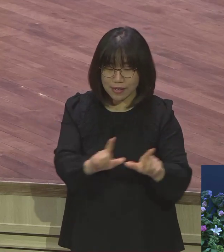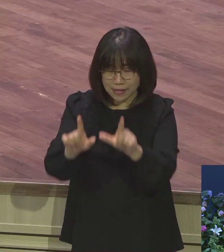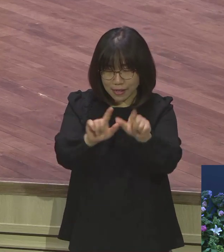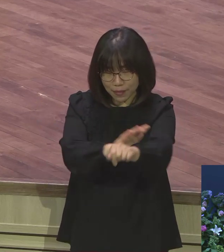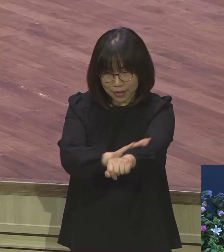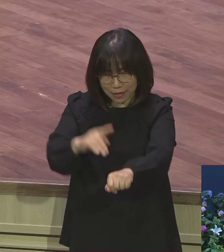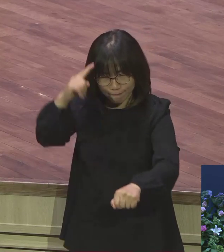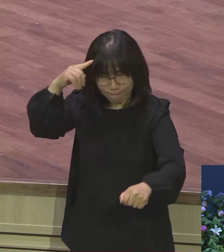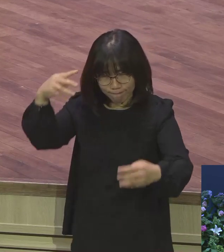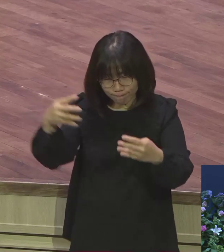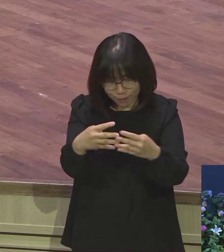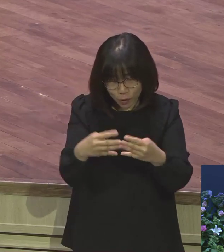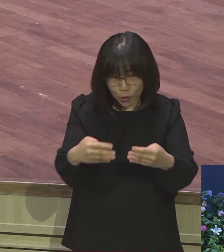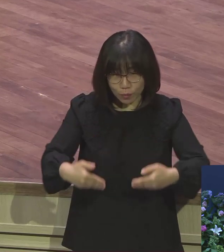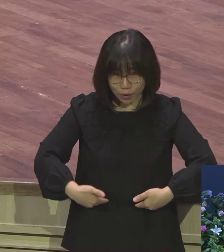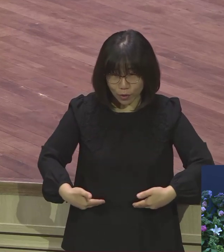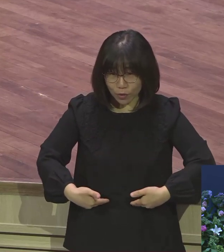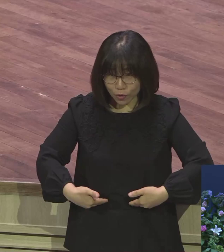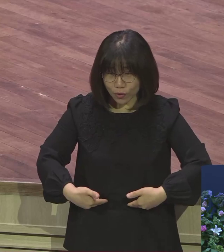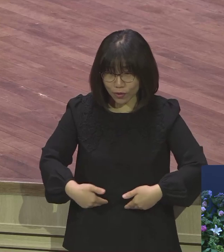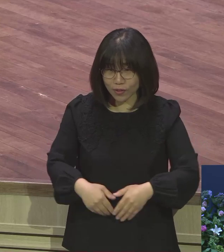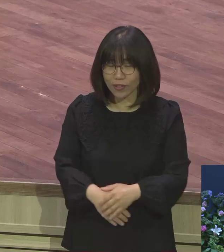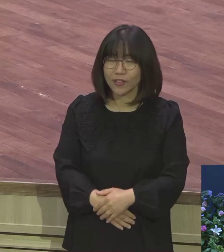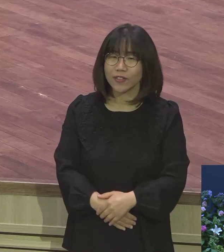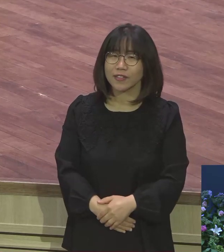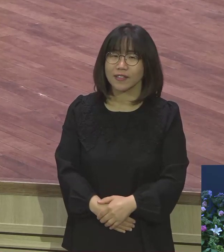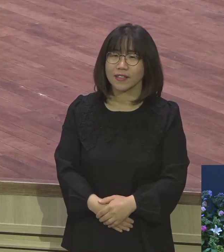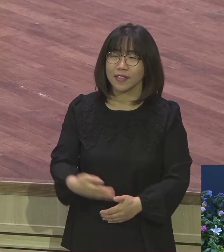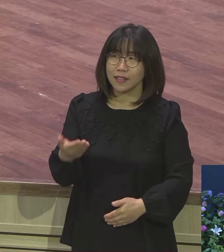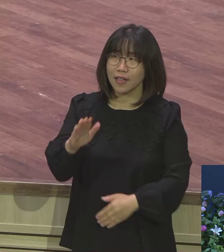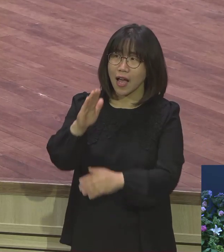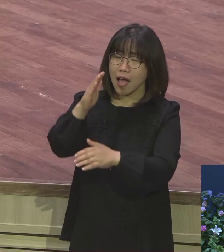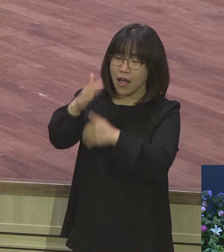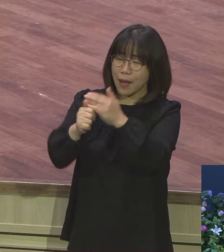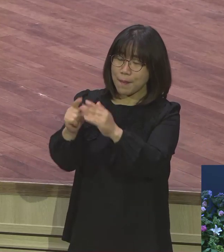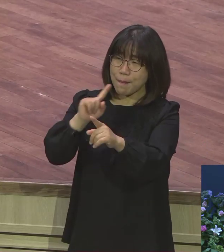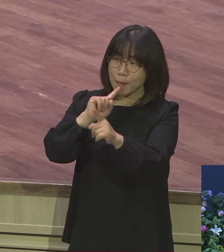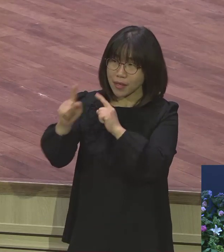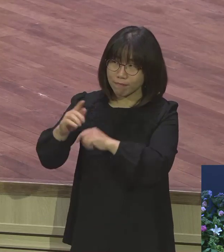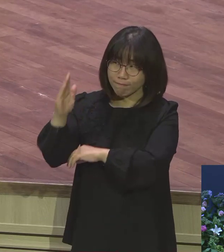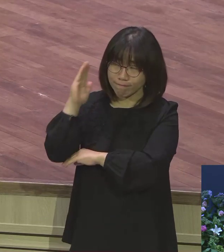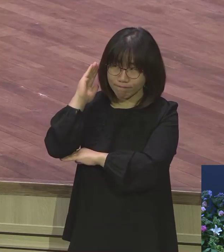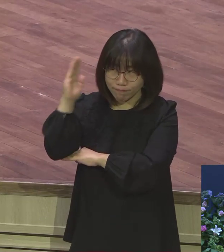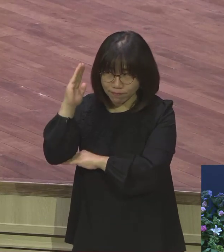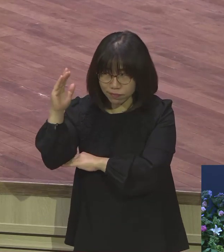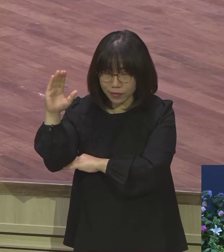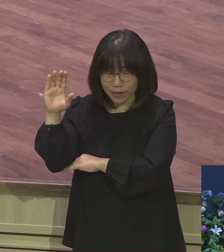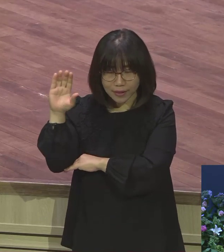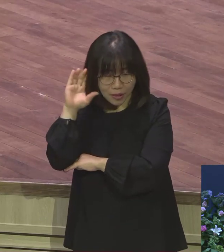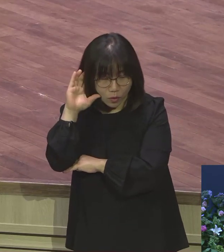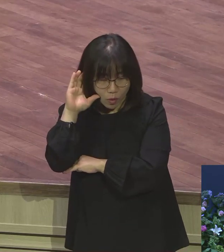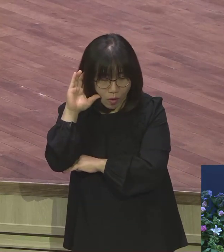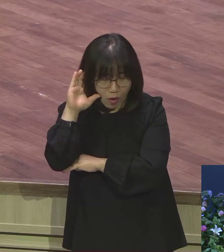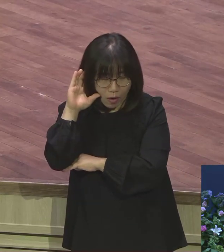적용을 해야 되는데. 그 말씀을 들었으면 그 삶 속에 적용을 해야 되는데. 적용을 못해 망설여.